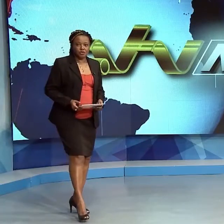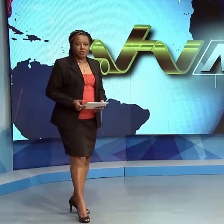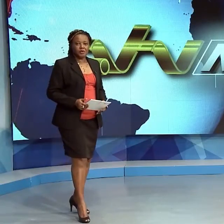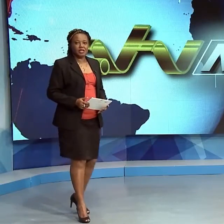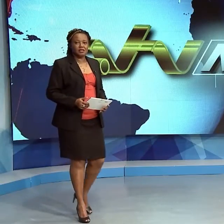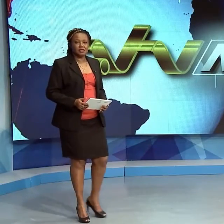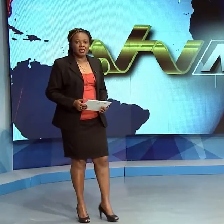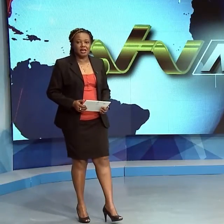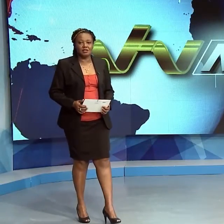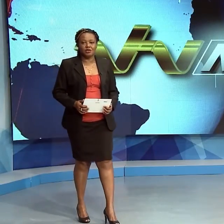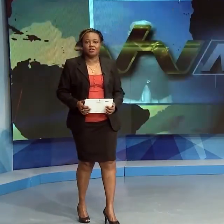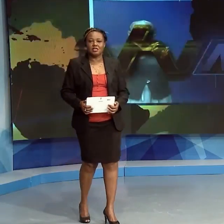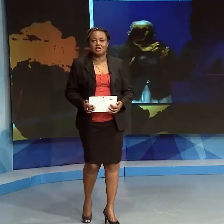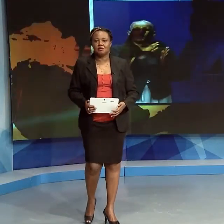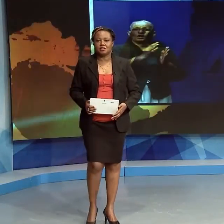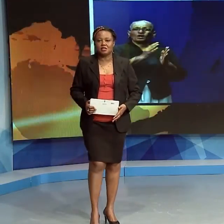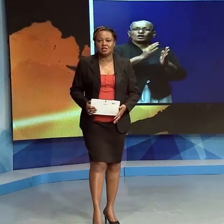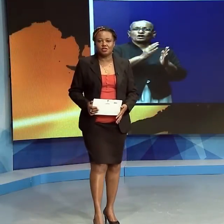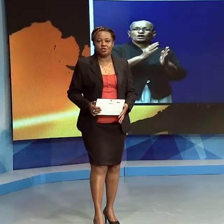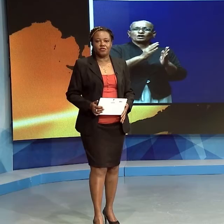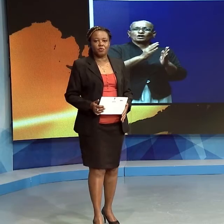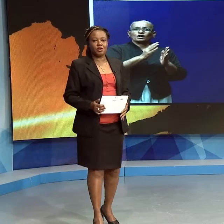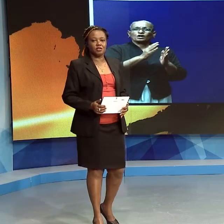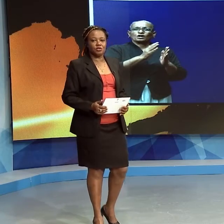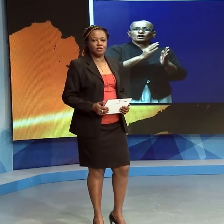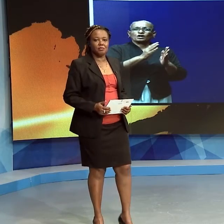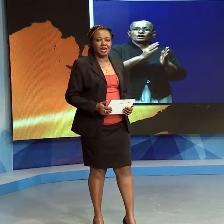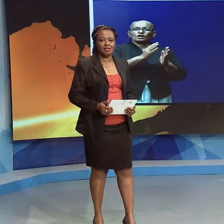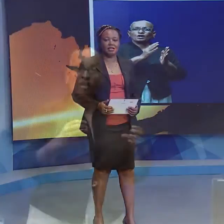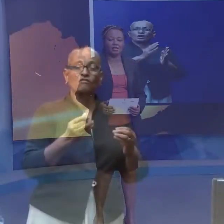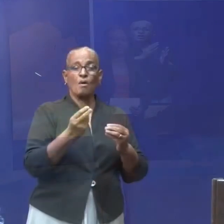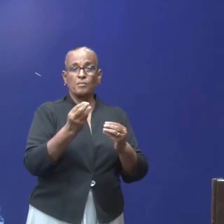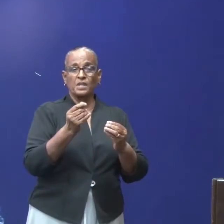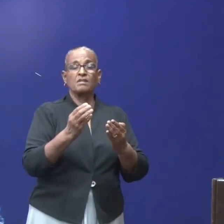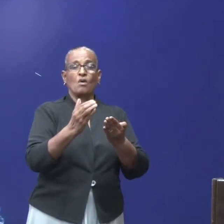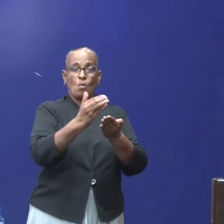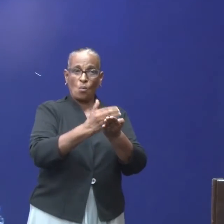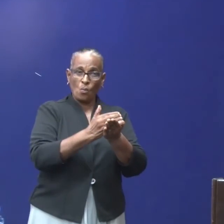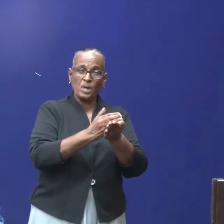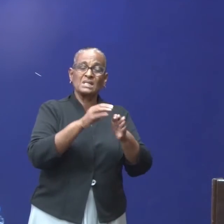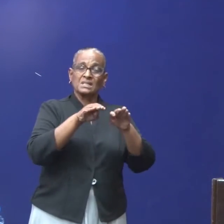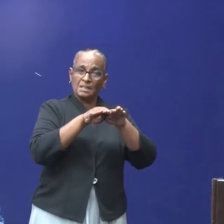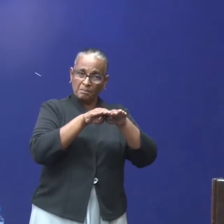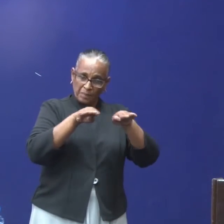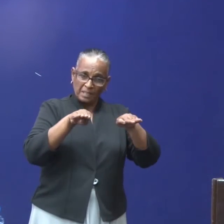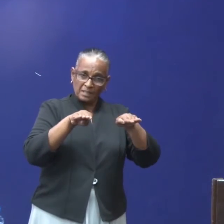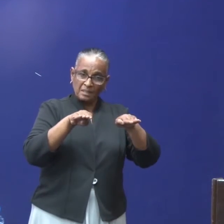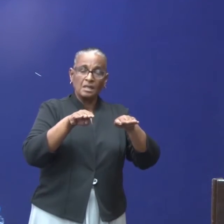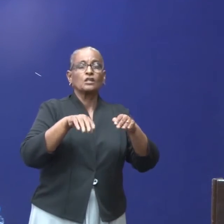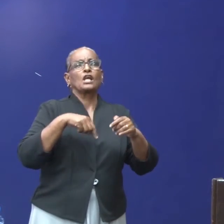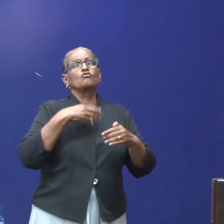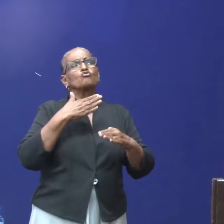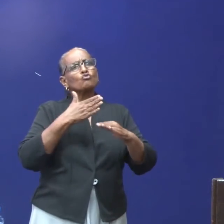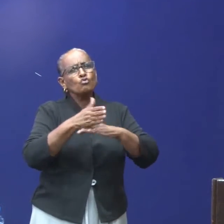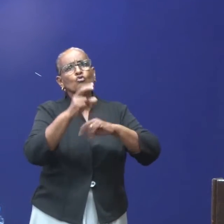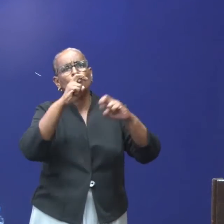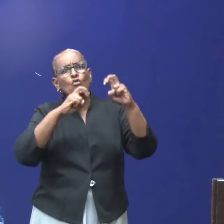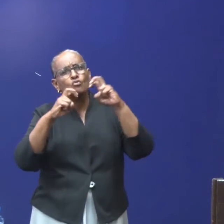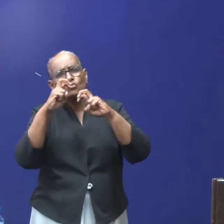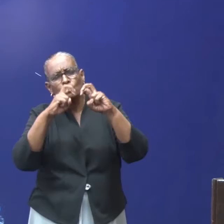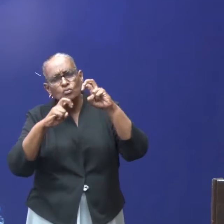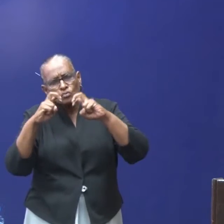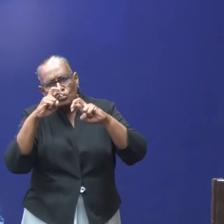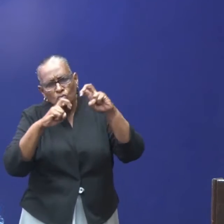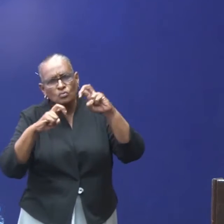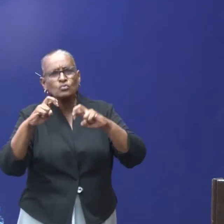Toer-operators en andere ondernemers die getroffen worden door de maatregelen met betrekking tot het coronavirus kunnen door de